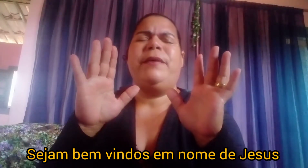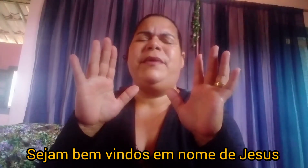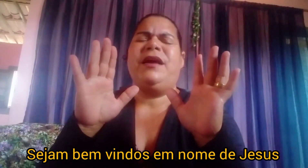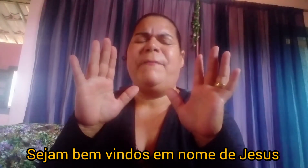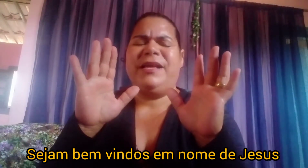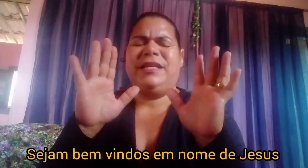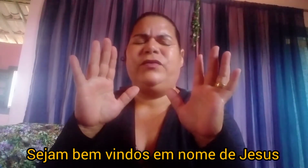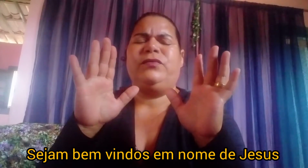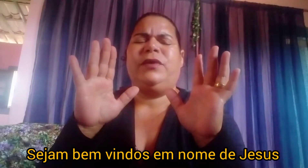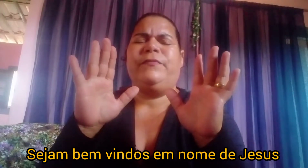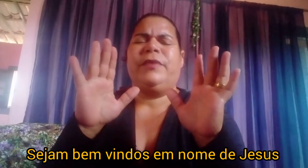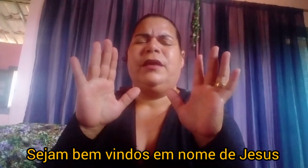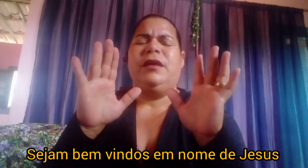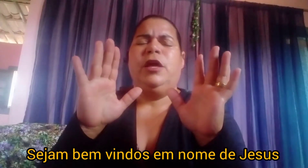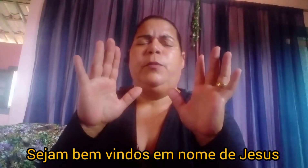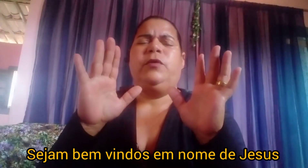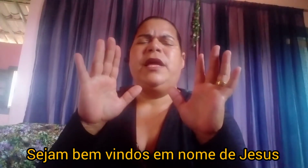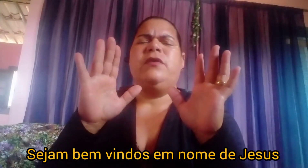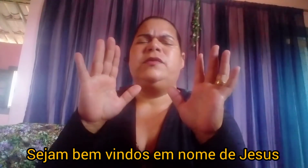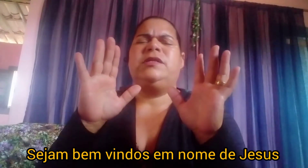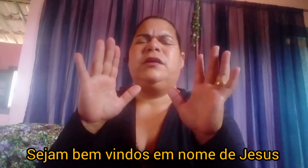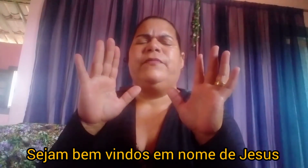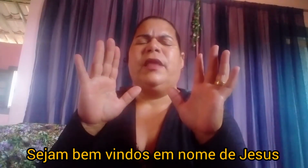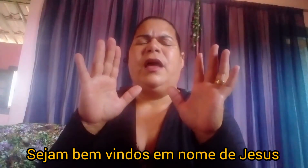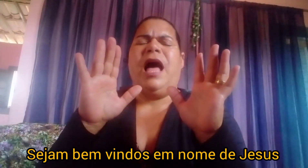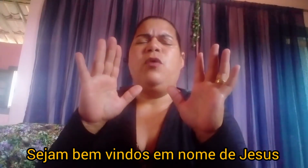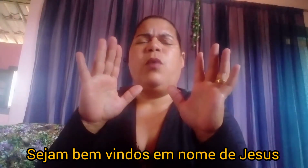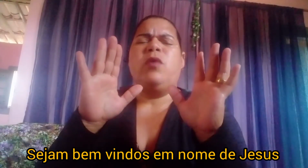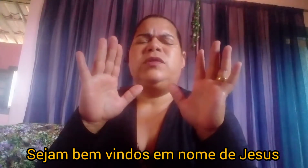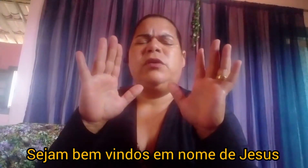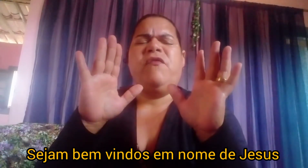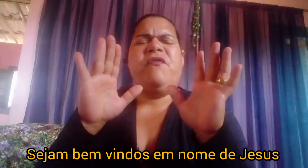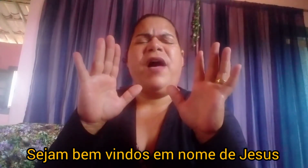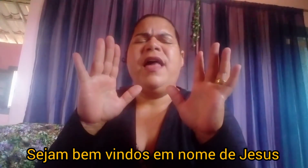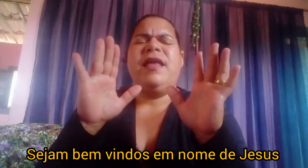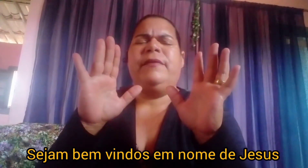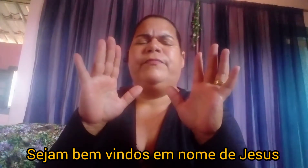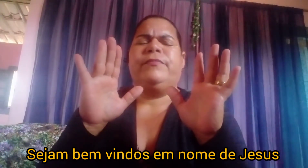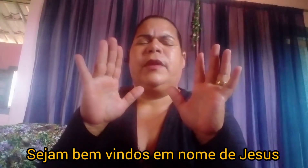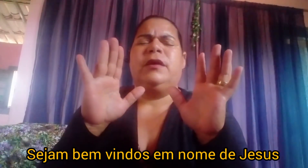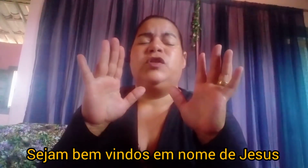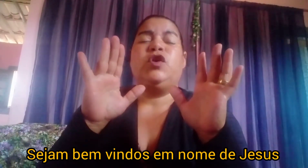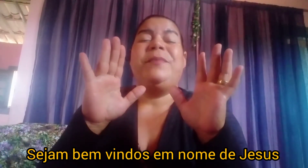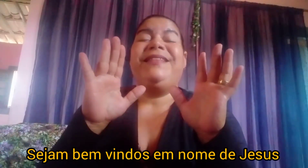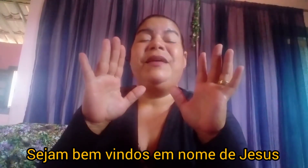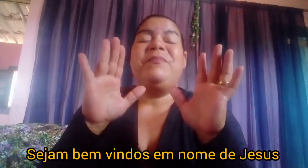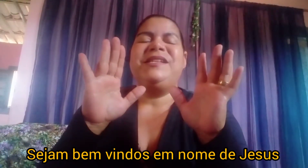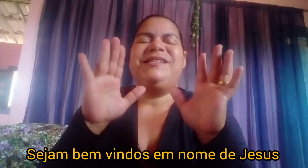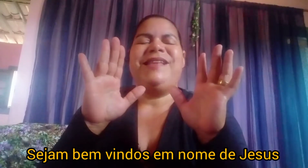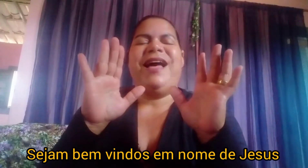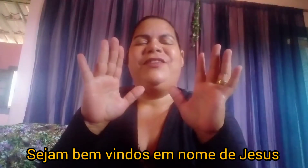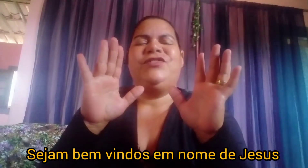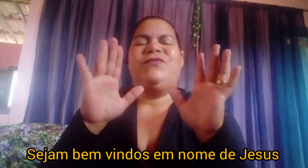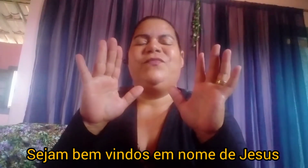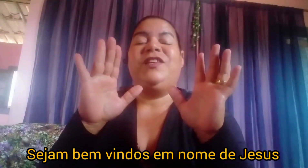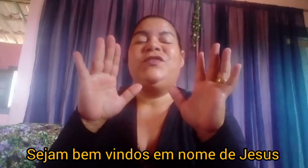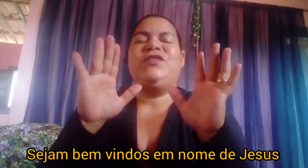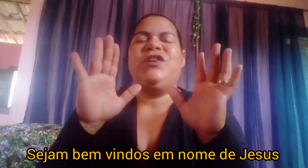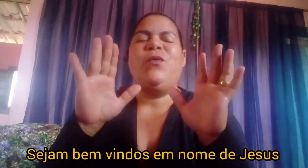é minha, mas é Tua. Meu Deus, ao qual o Senhor fala sobre a tempestade, que o Senhor